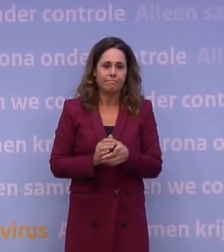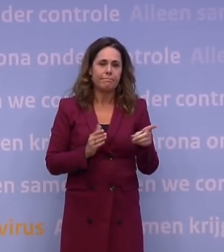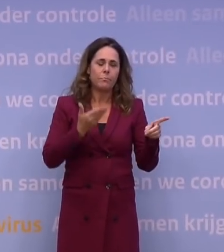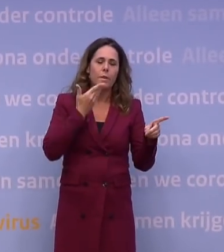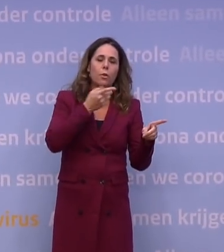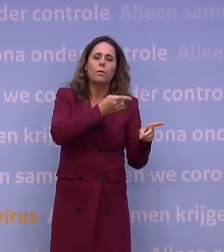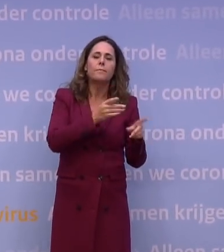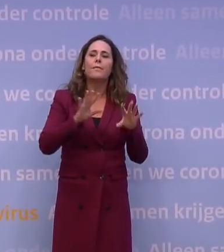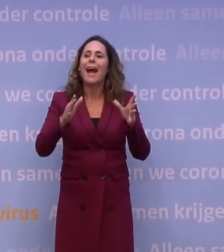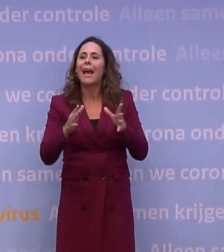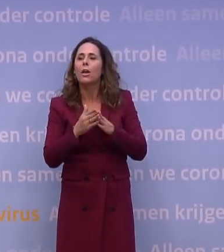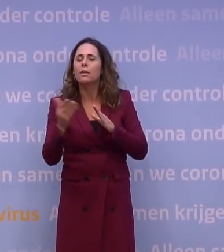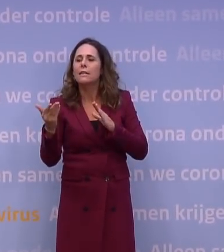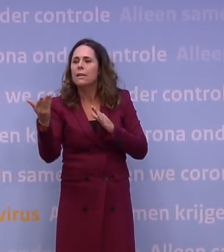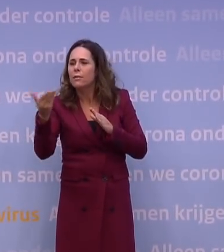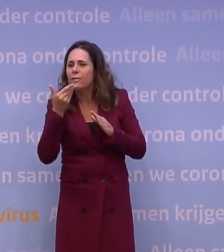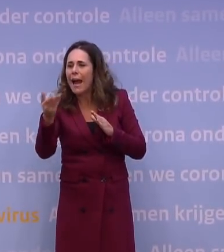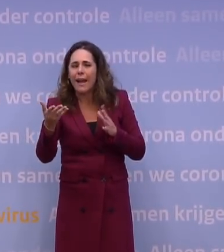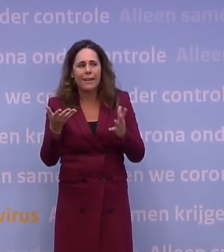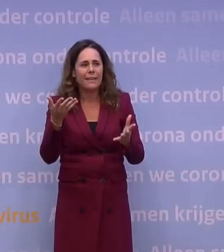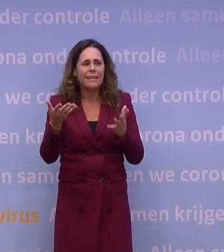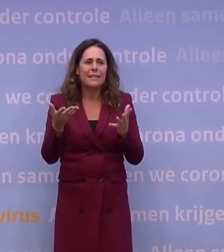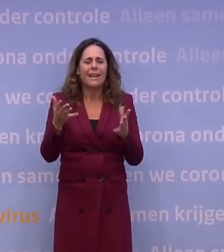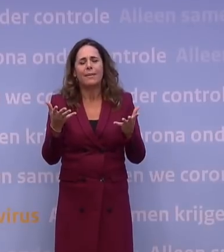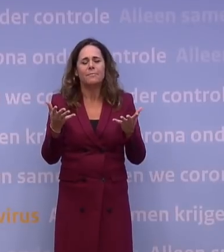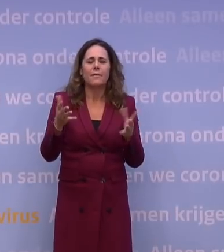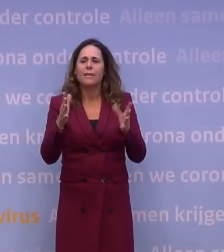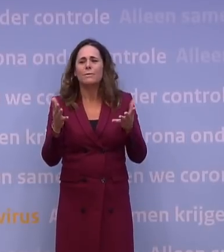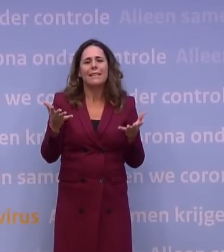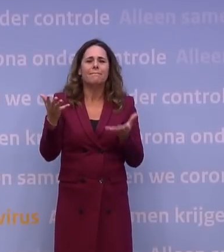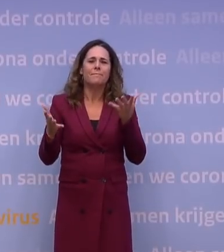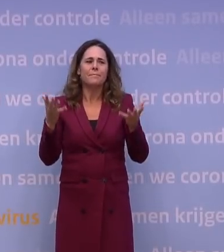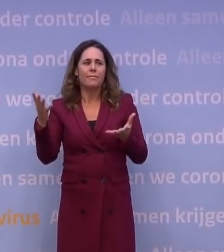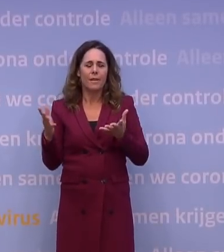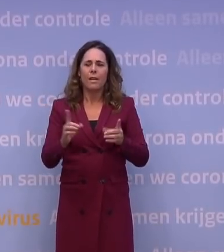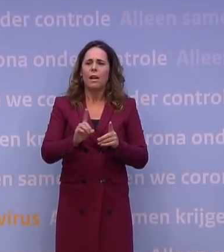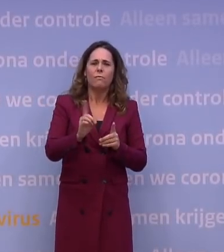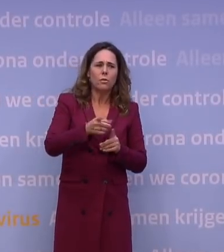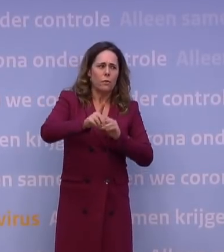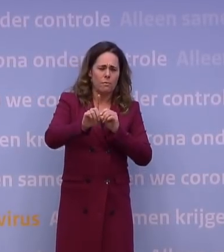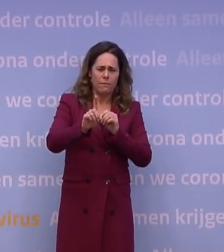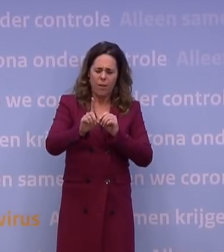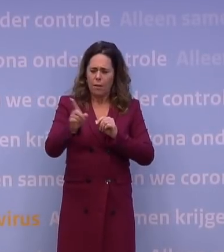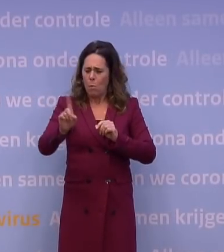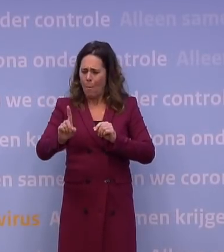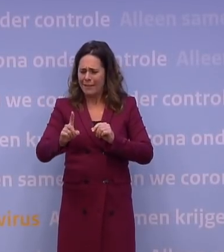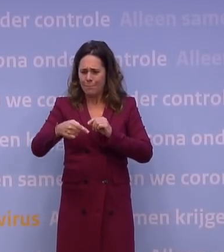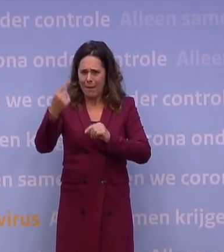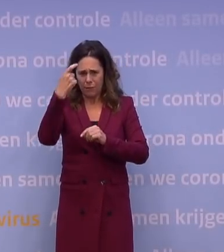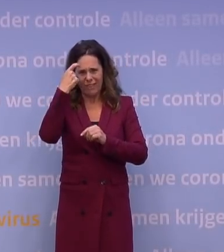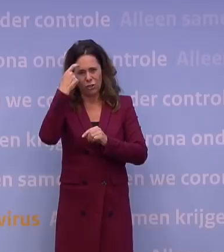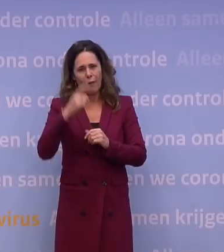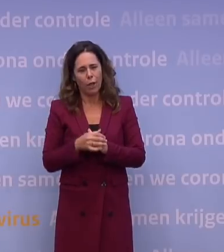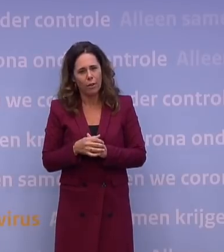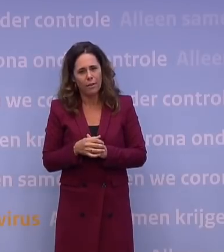vraag is van ben je niet te laat, het is eigenlijk misschien niet, je weegt altijd, op elk moment is het verstandigst, maar eigenlijk zijn we juist